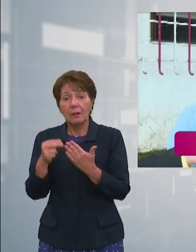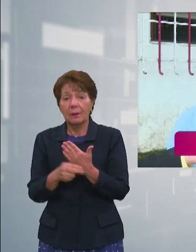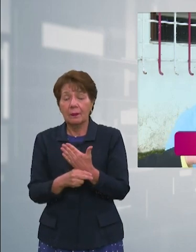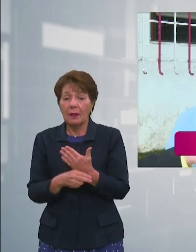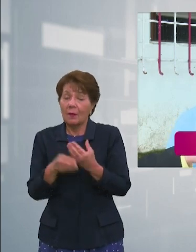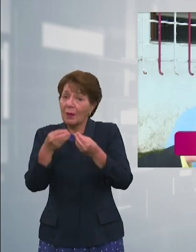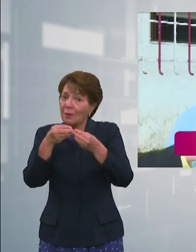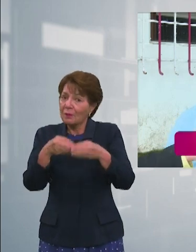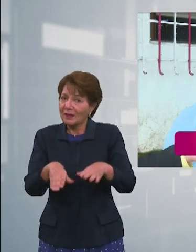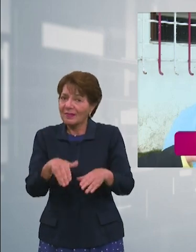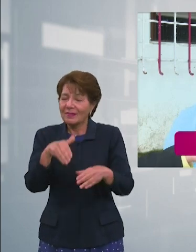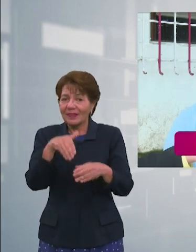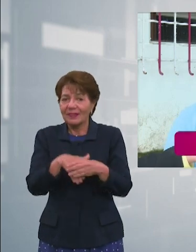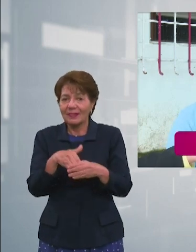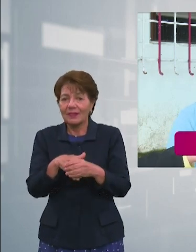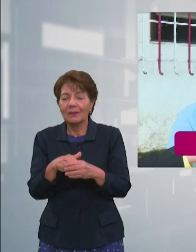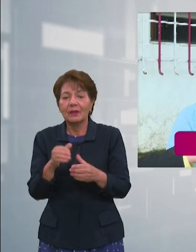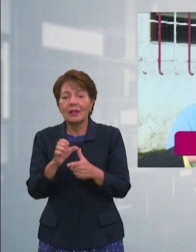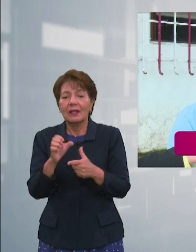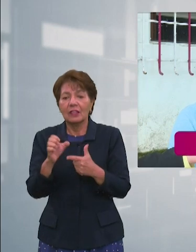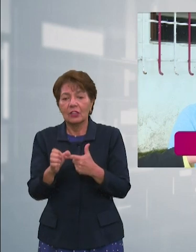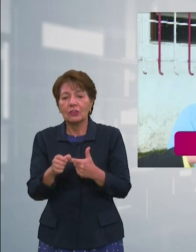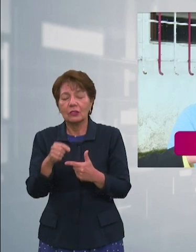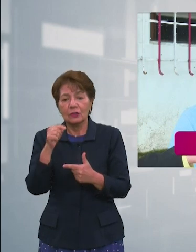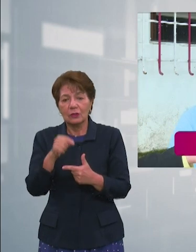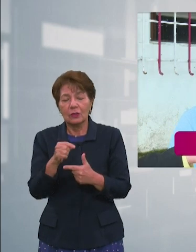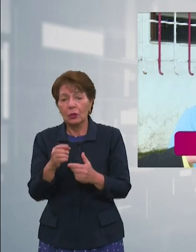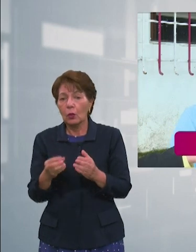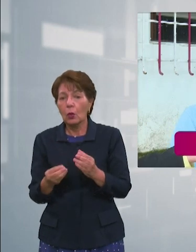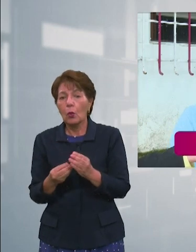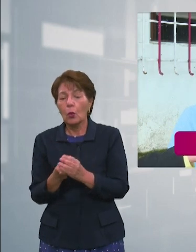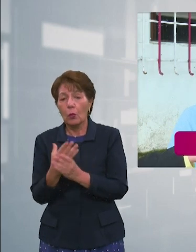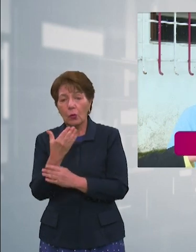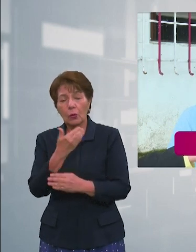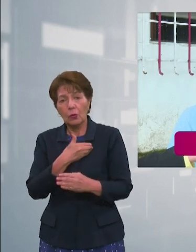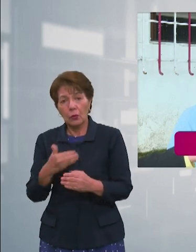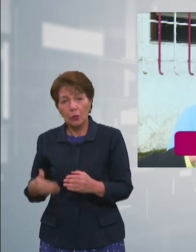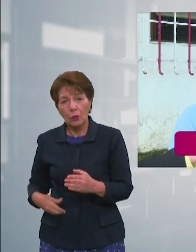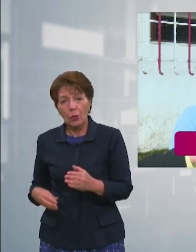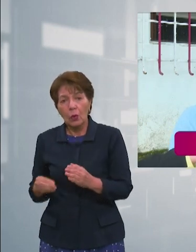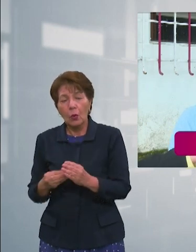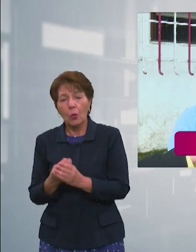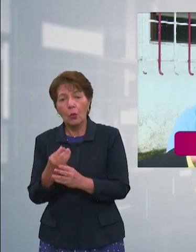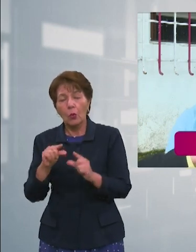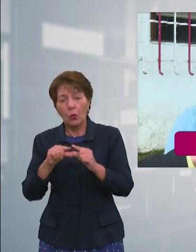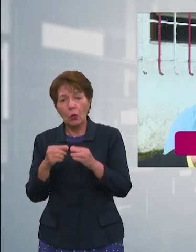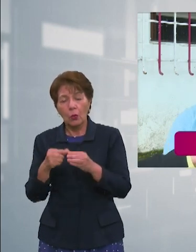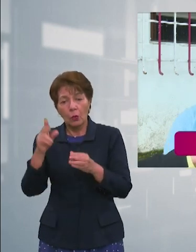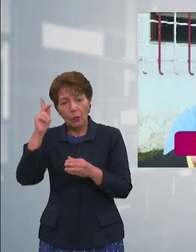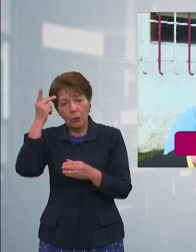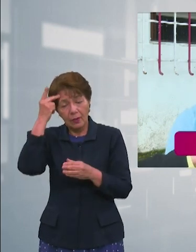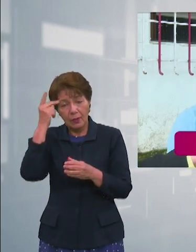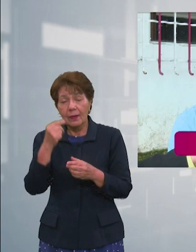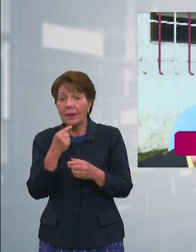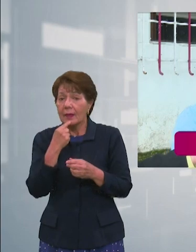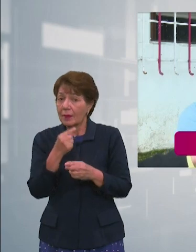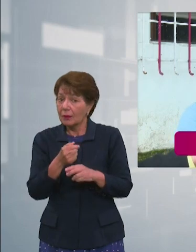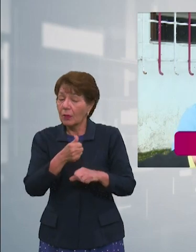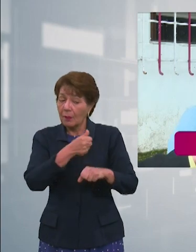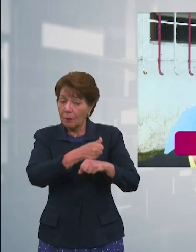pierda las elecciones entonces ahí donde vienen con un nuevo presidente un nuevo partido a gobernar va a empezar a deducir responsabilidad a todos estos funcionarios